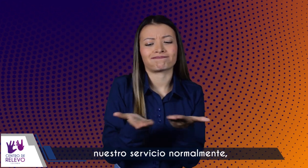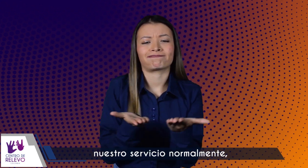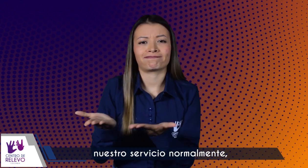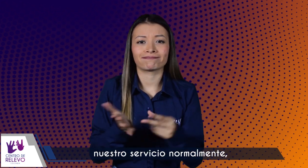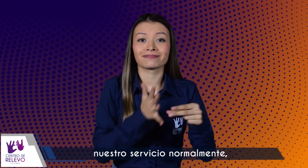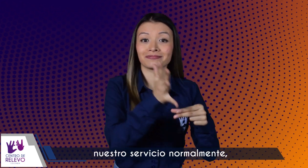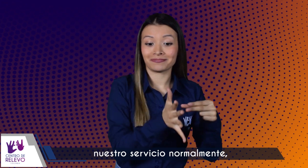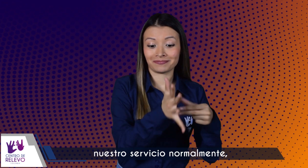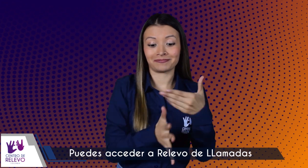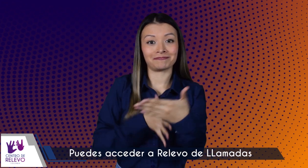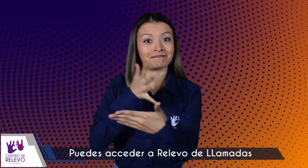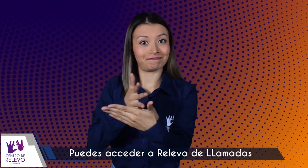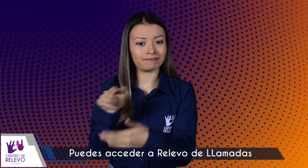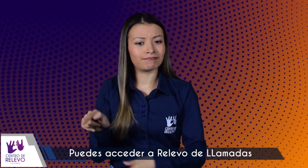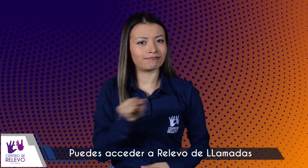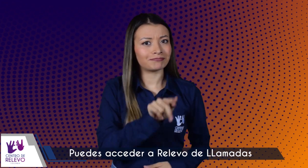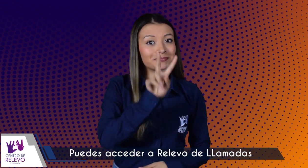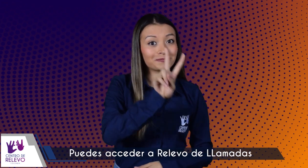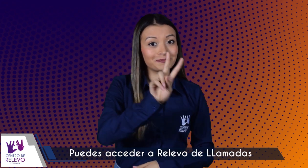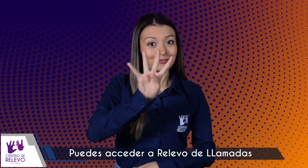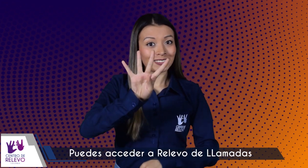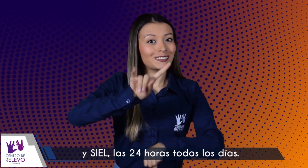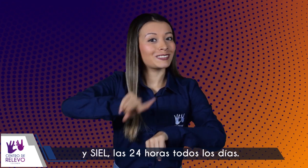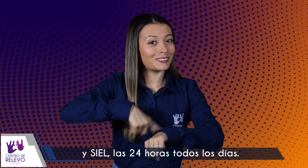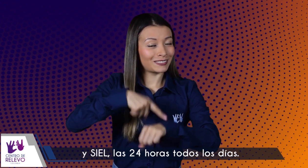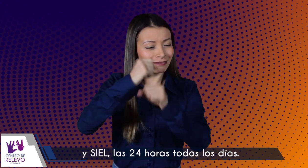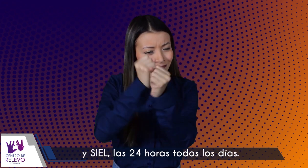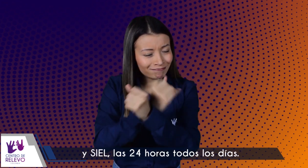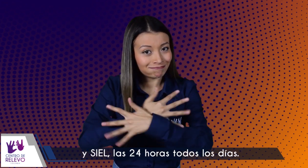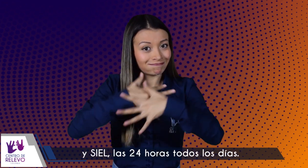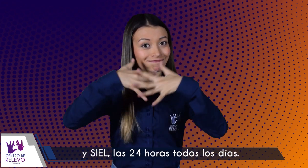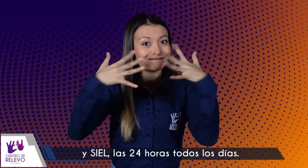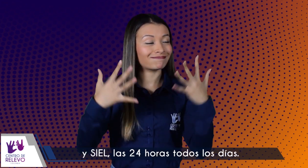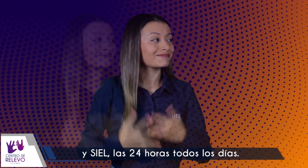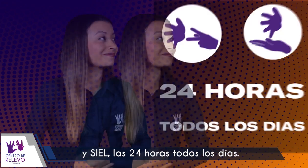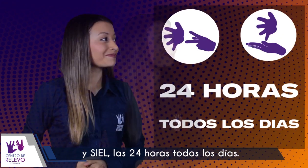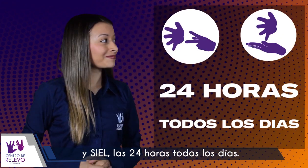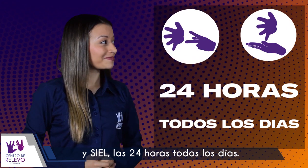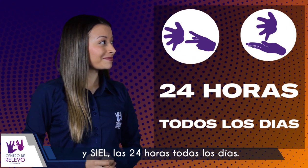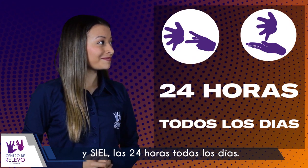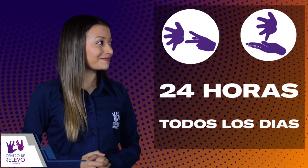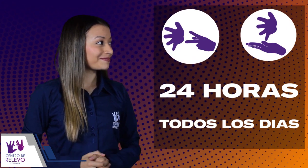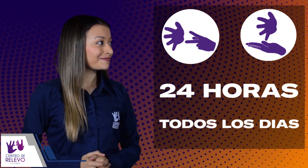normalmente. Puedes acceder al relevo de llamadas y cierre las 24 horas todos los días.